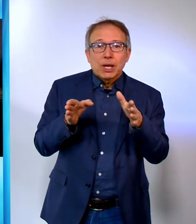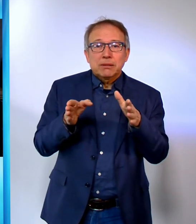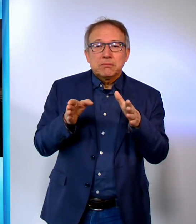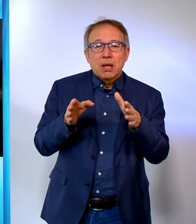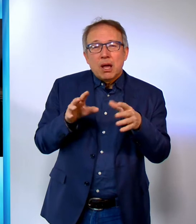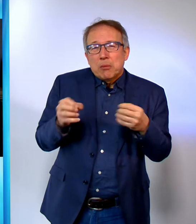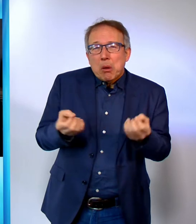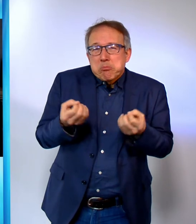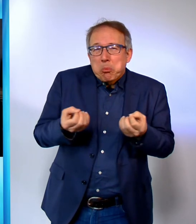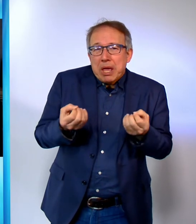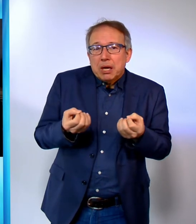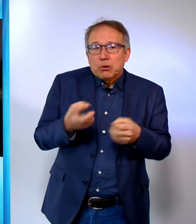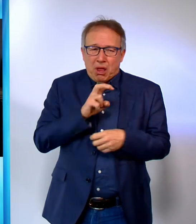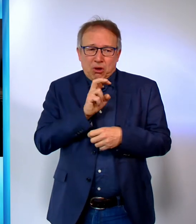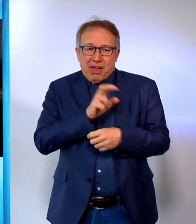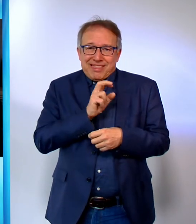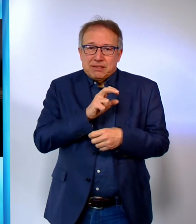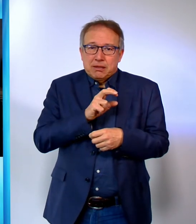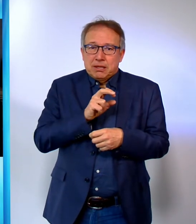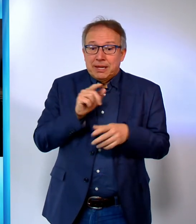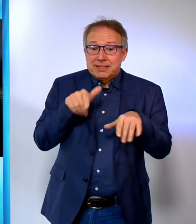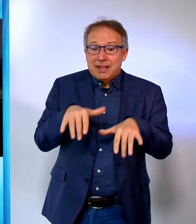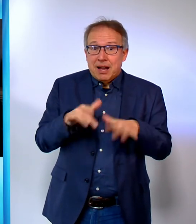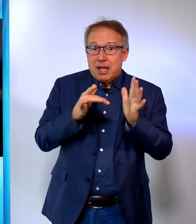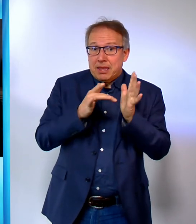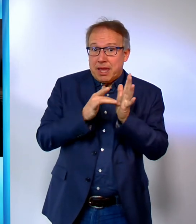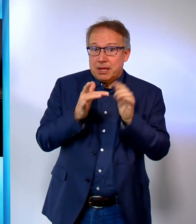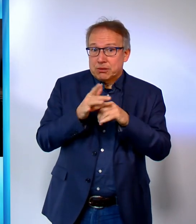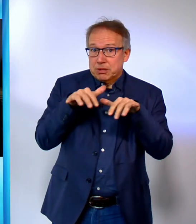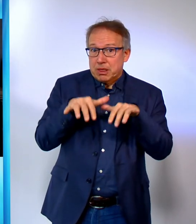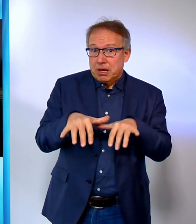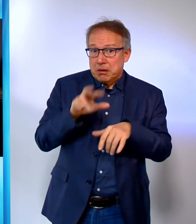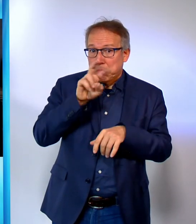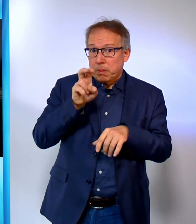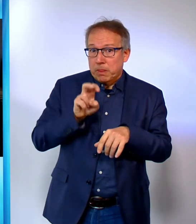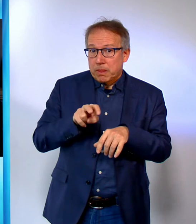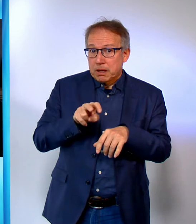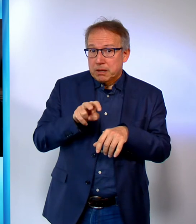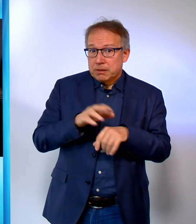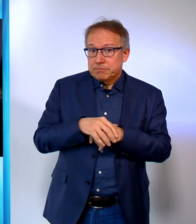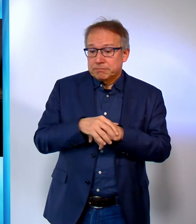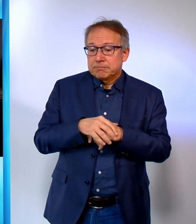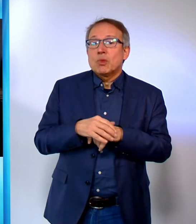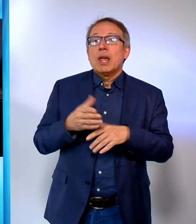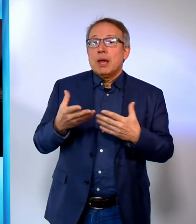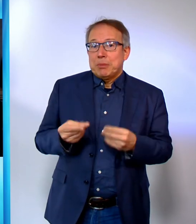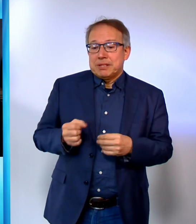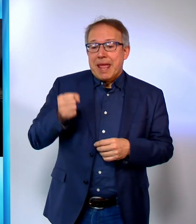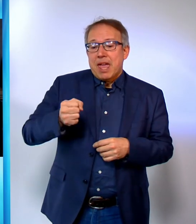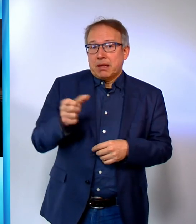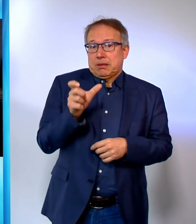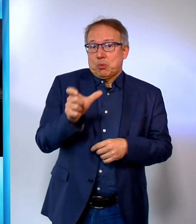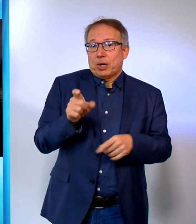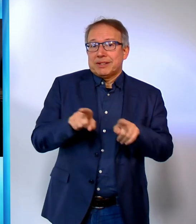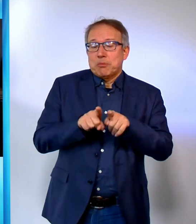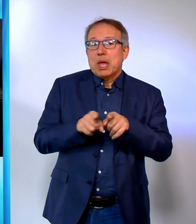beim Ausprobieren und auch Kritisieren Jesus noch dazwischen? Mit diesem Hirtenwort, das